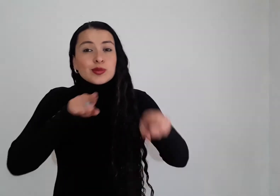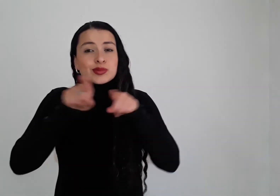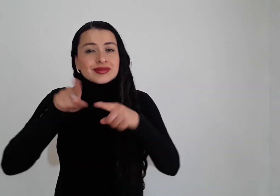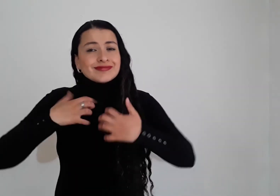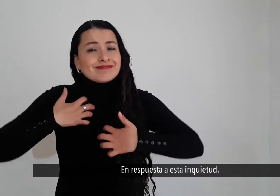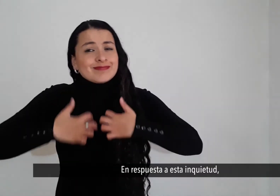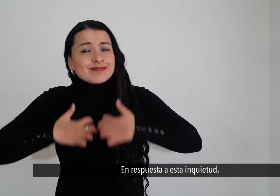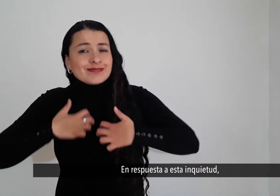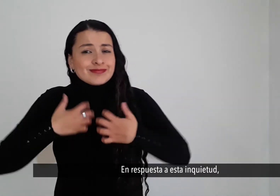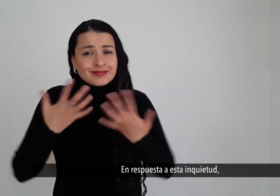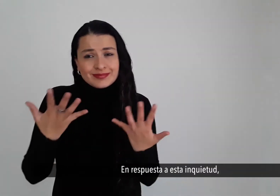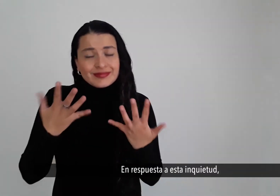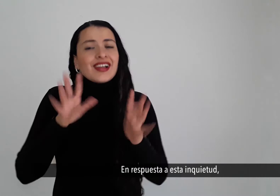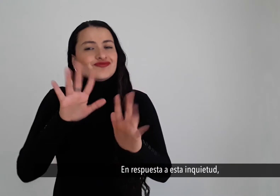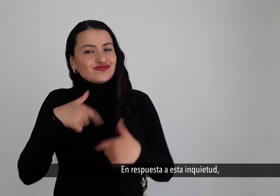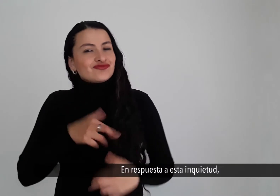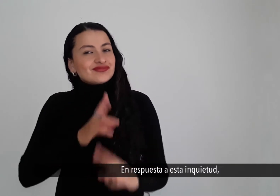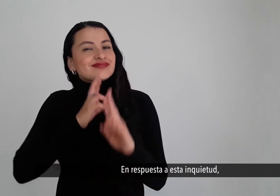En respuesta a esta inquietud